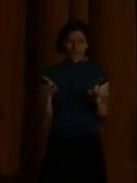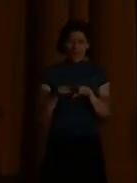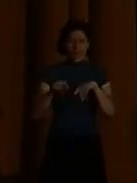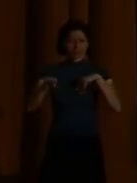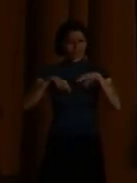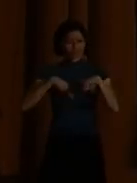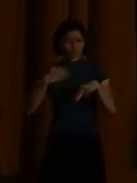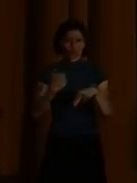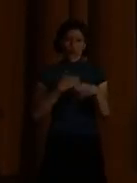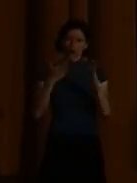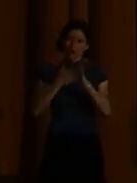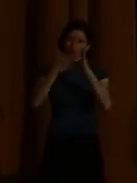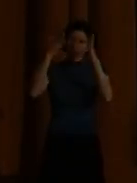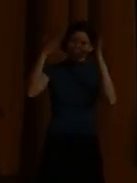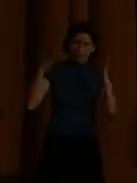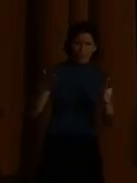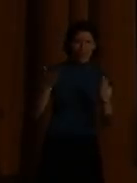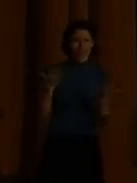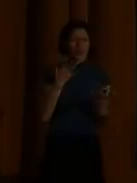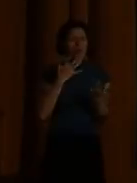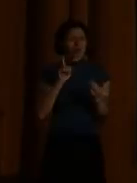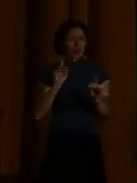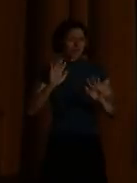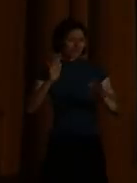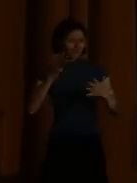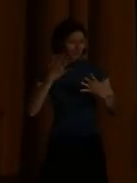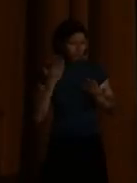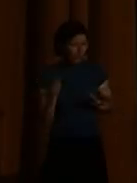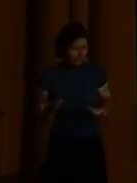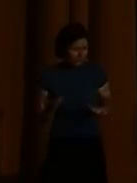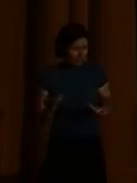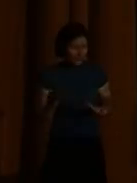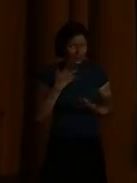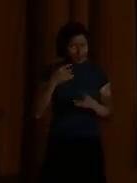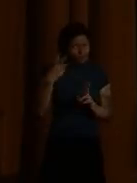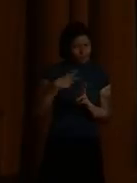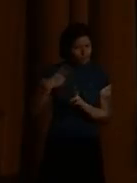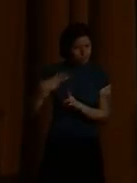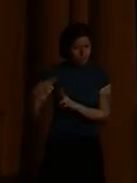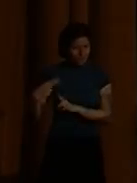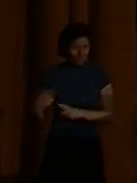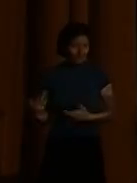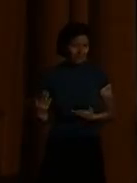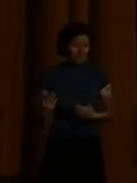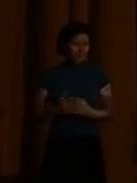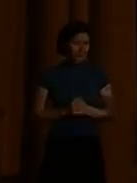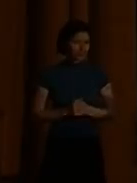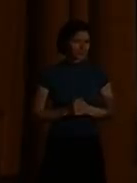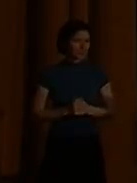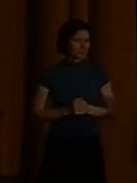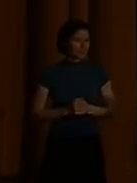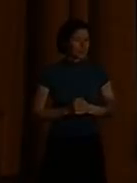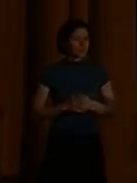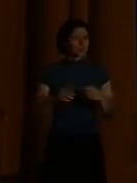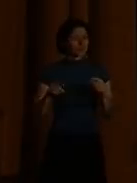Wie sehen die aus? Welche Möglichkeiten haben Schüler und Schülerinnen, dort zu leben und nicht nur zu lernen?